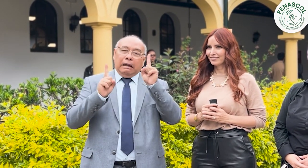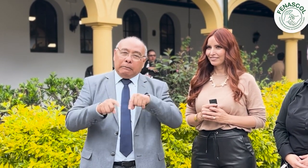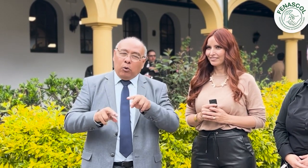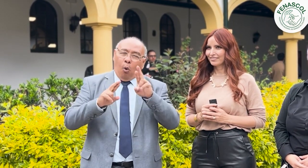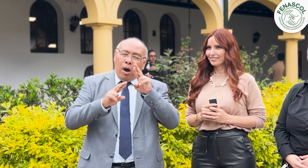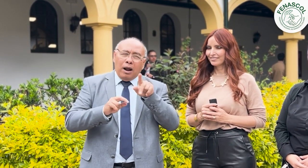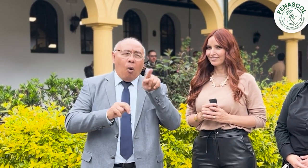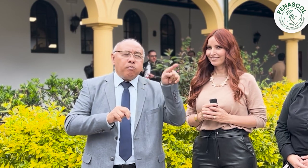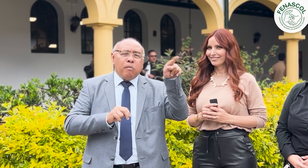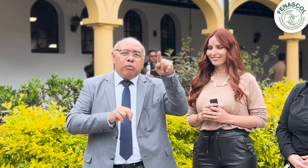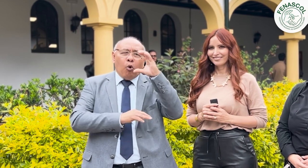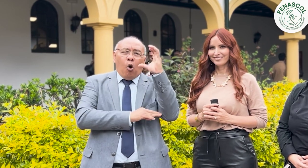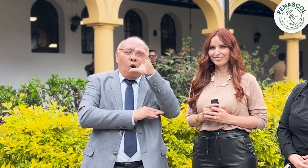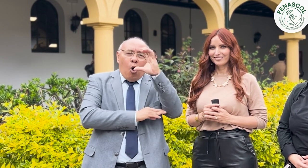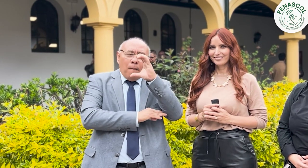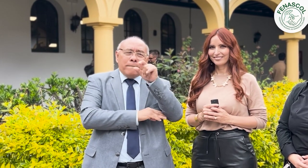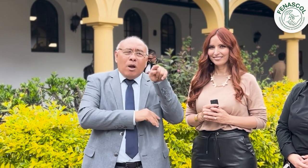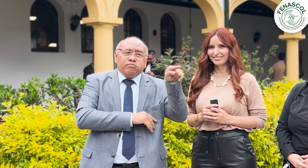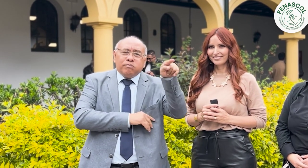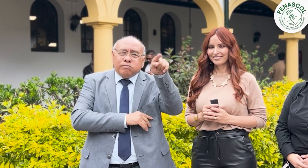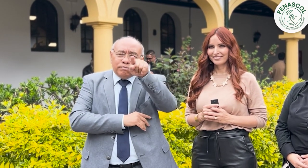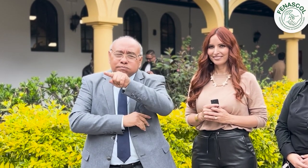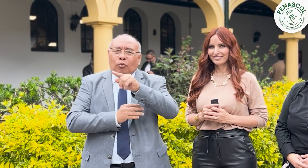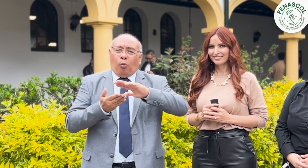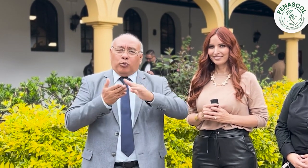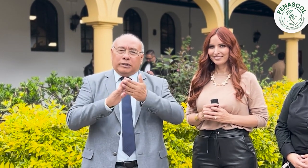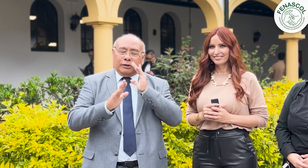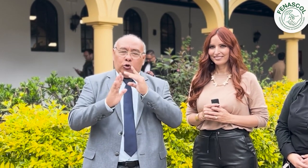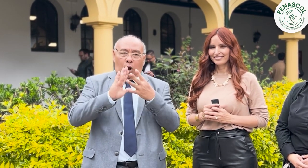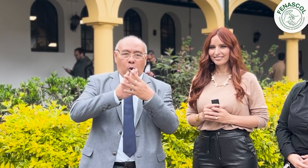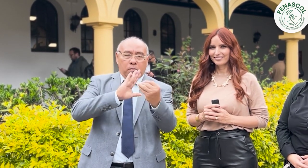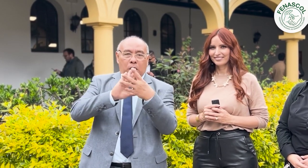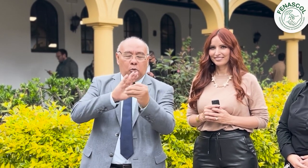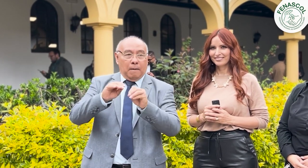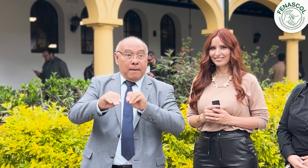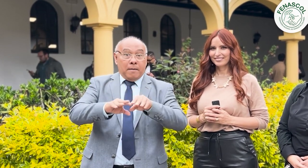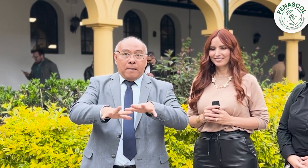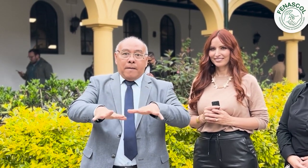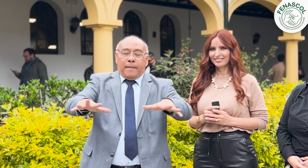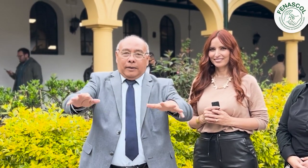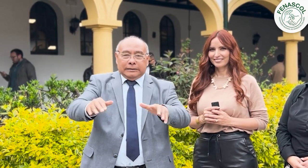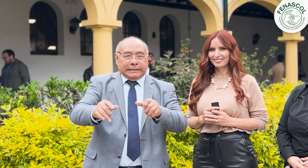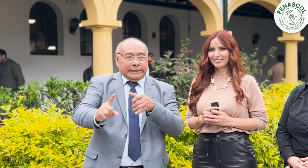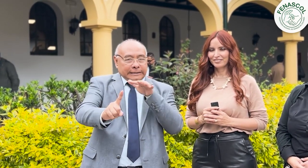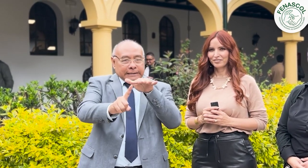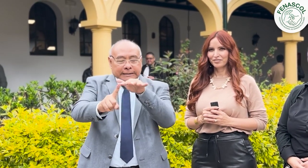ha ocurrido en Bogotá sirva como modelo para las personas sordas del territorio nacional en su incidencia.